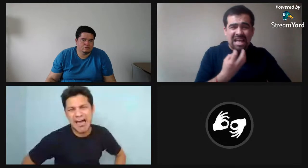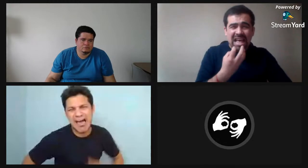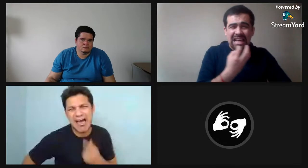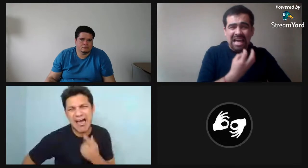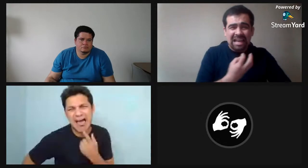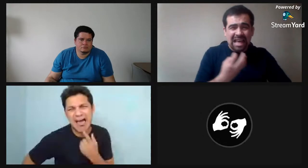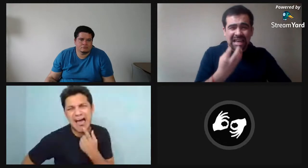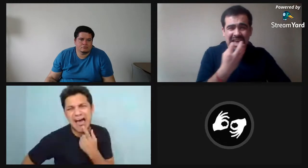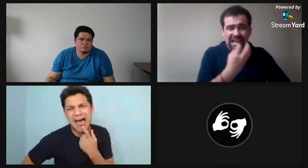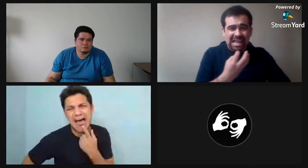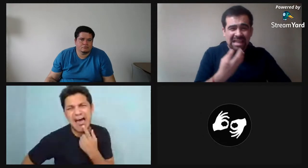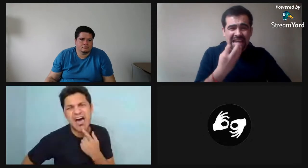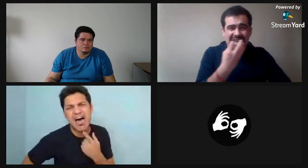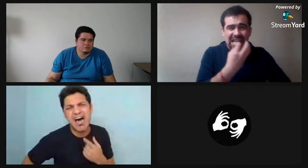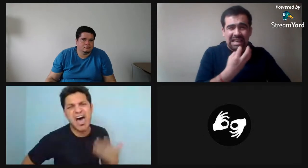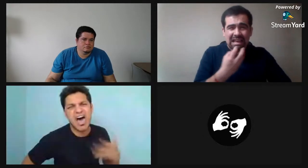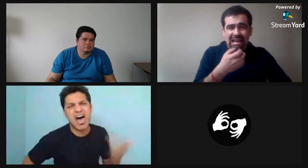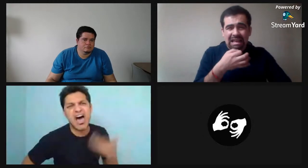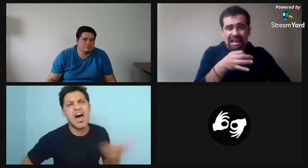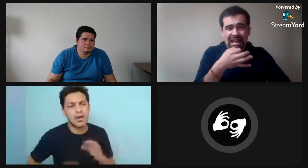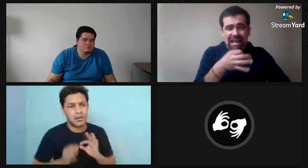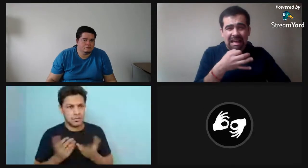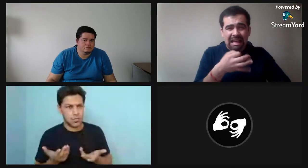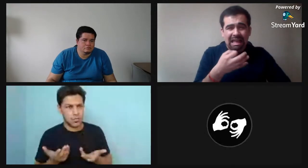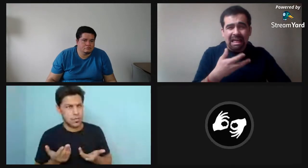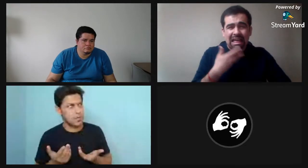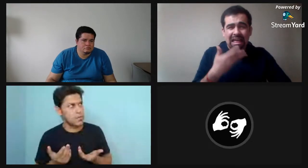realmente. Está haciendo este gesto.